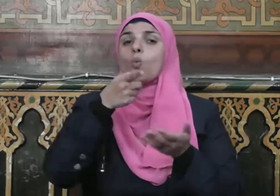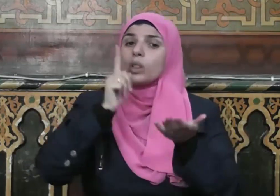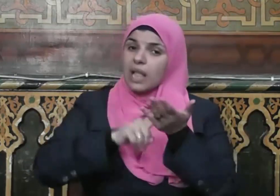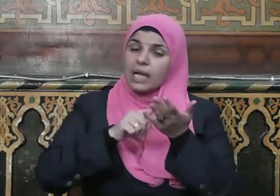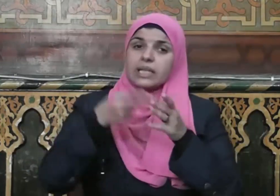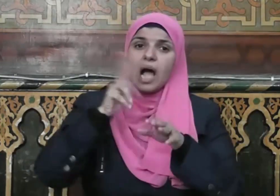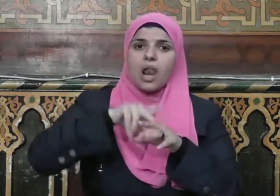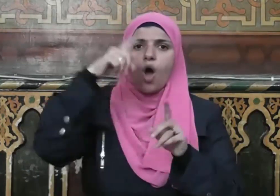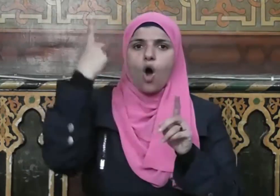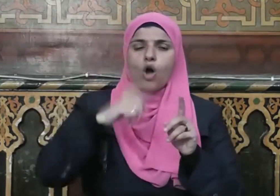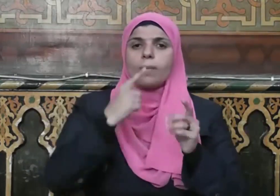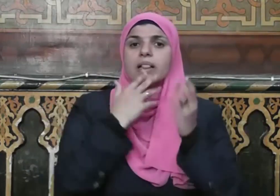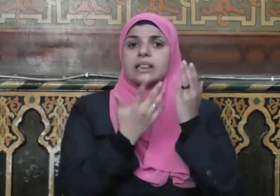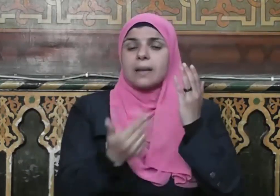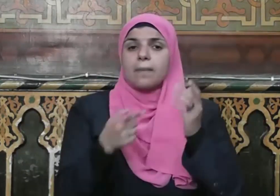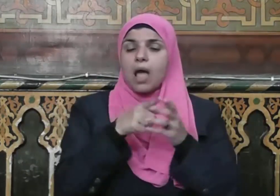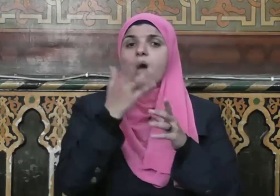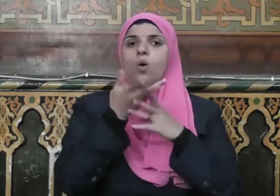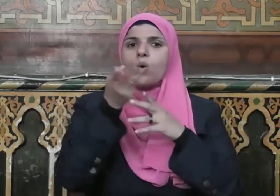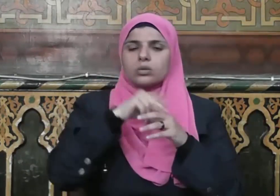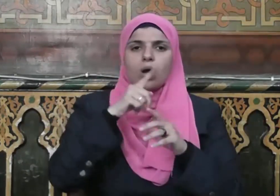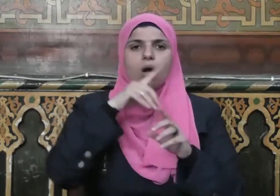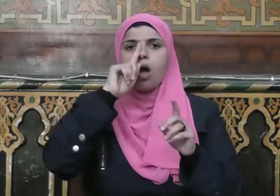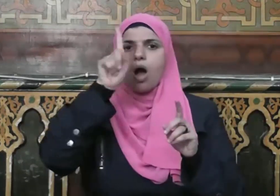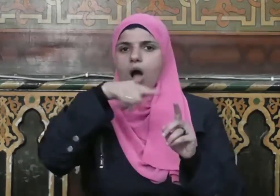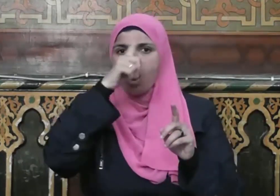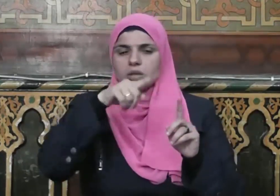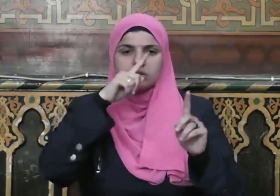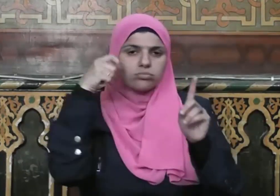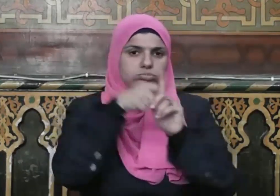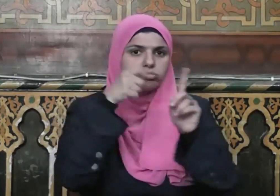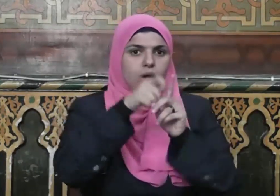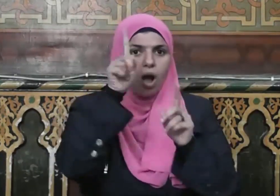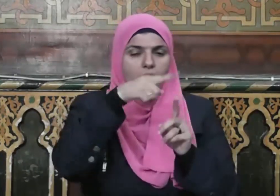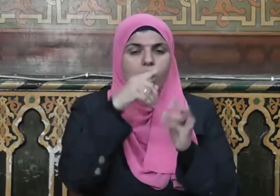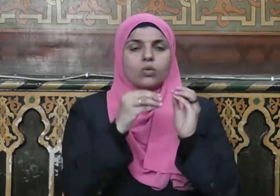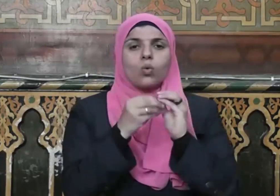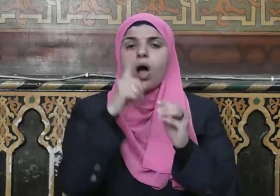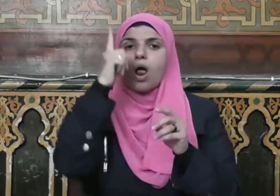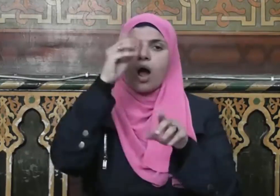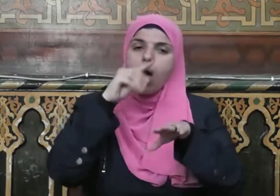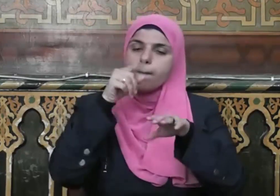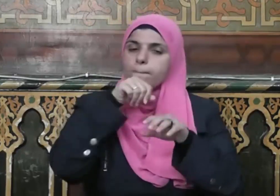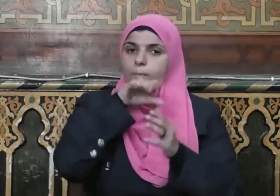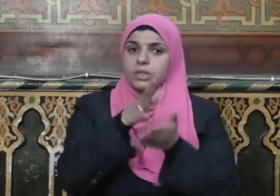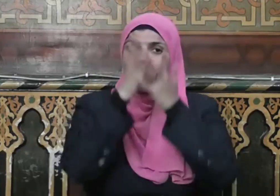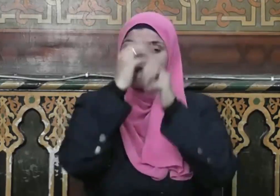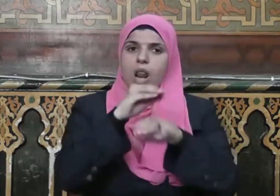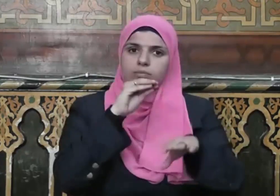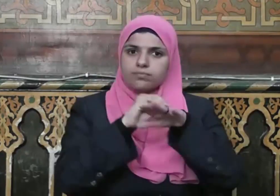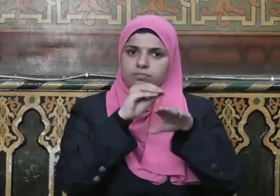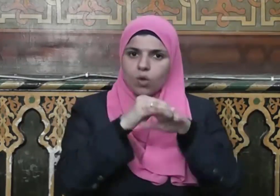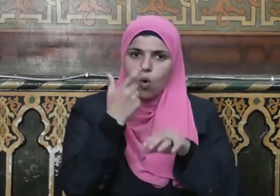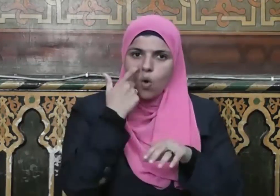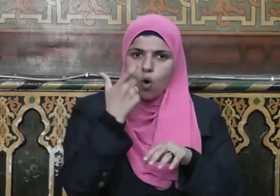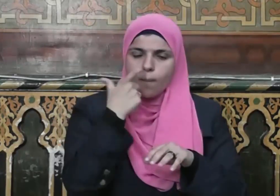وتأكيدا على حرمة الدماء وتجريما للاعتداء عليها حذر صلى الله عليه